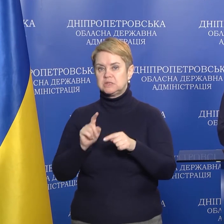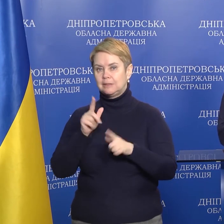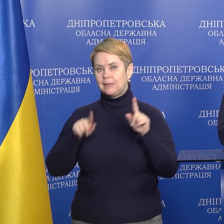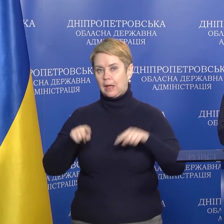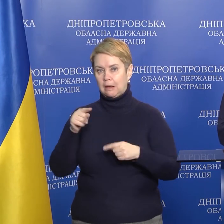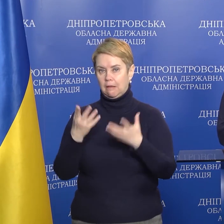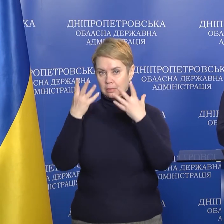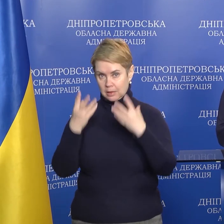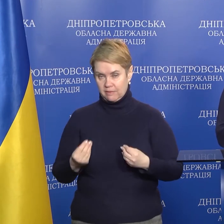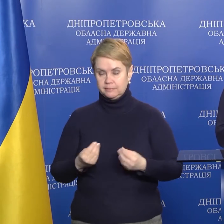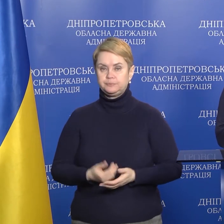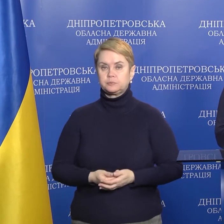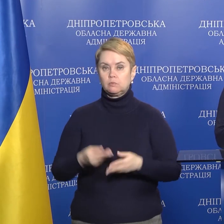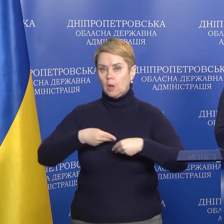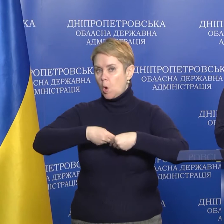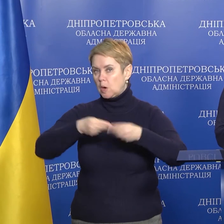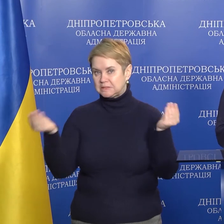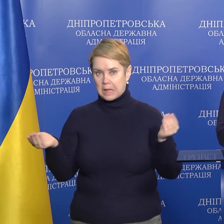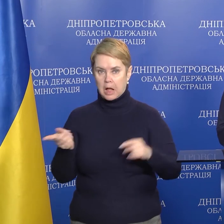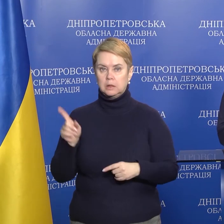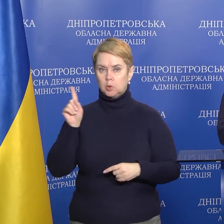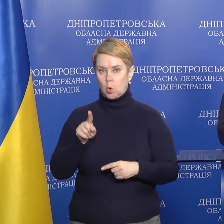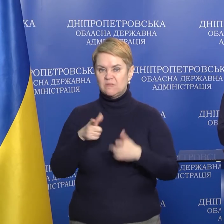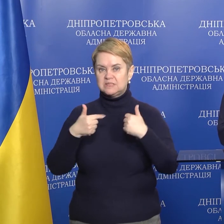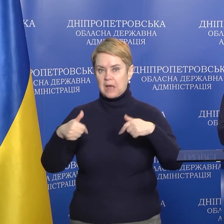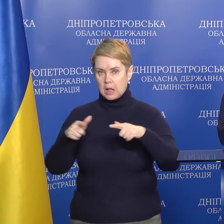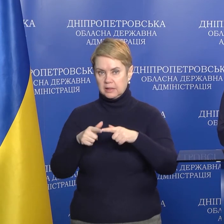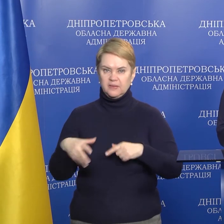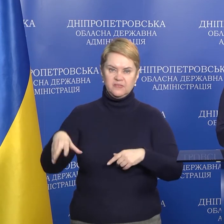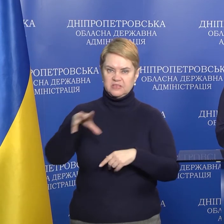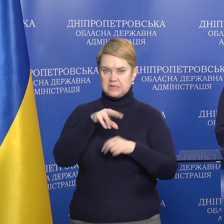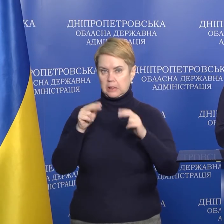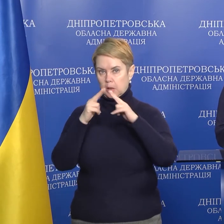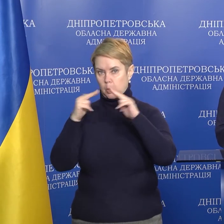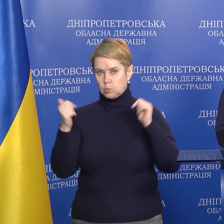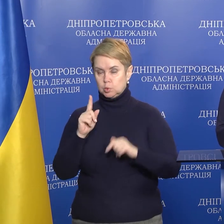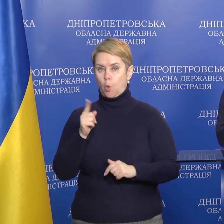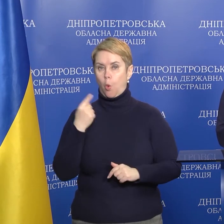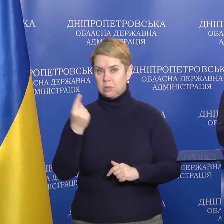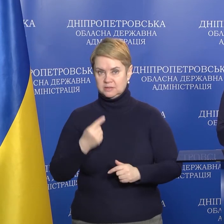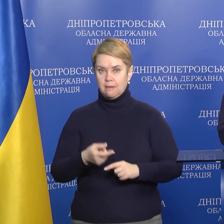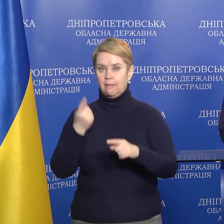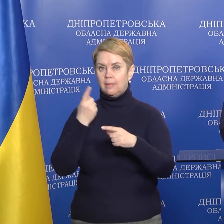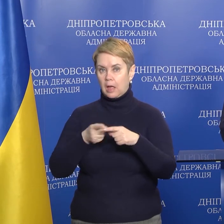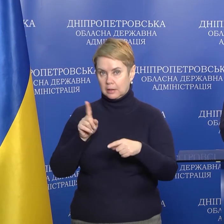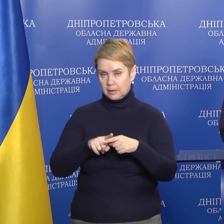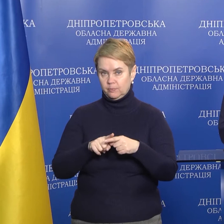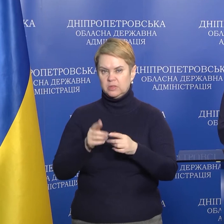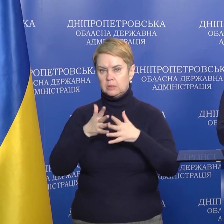декілька днів, роздали його в заклади всієї Дніпропетровської області, які